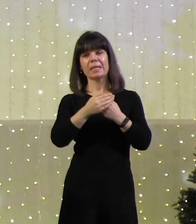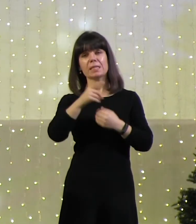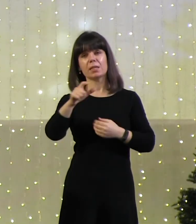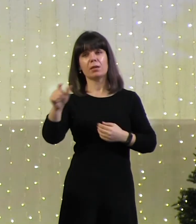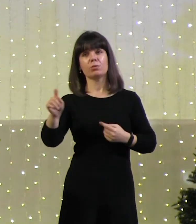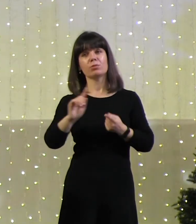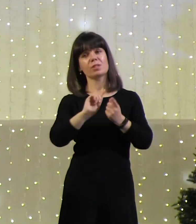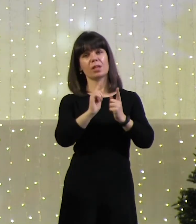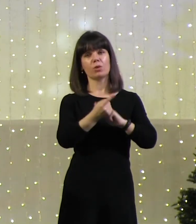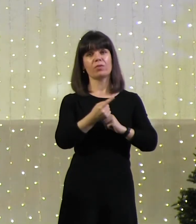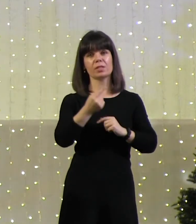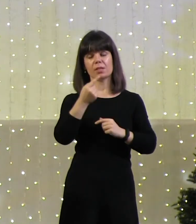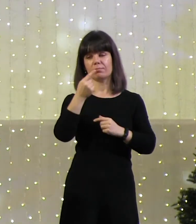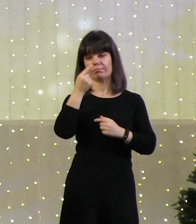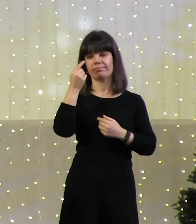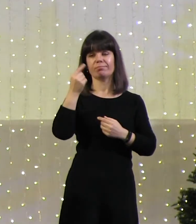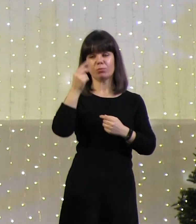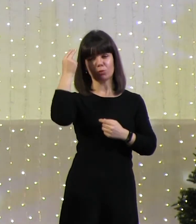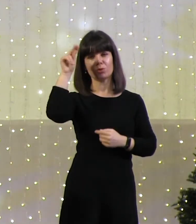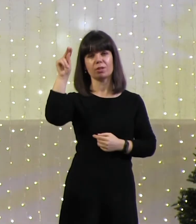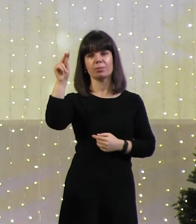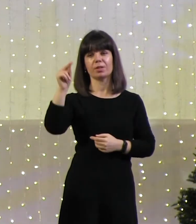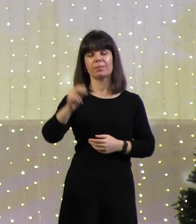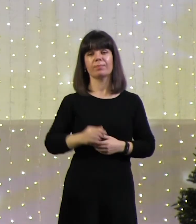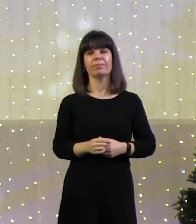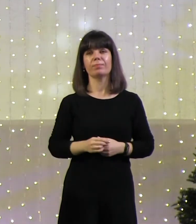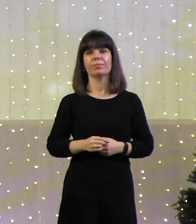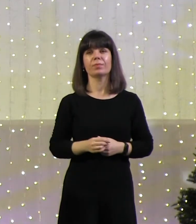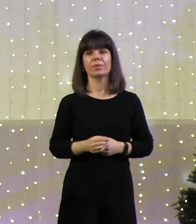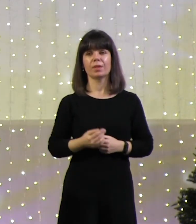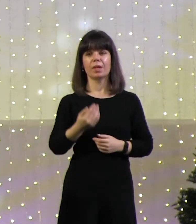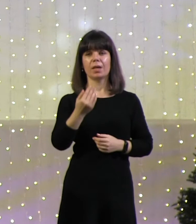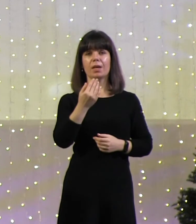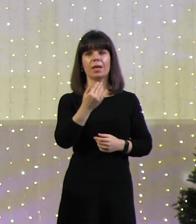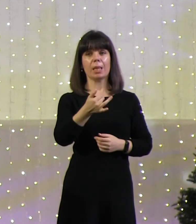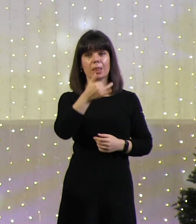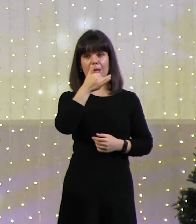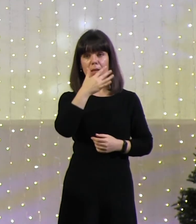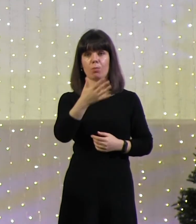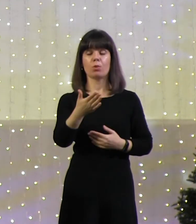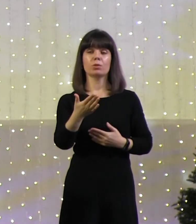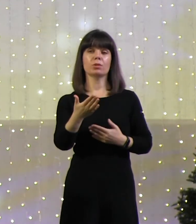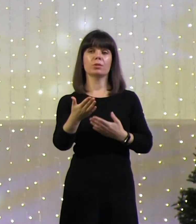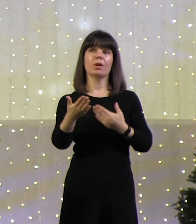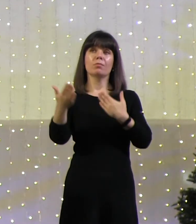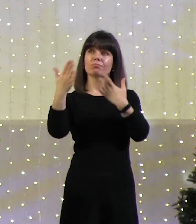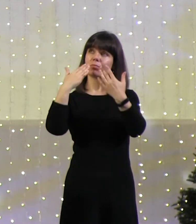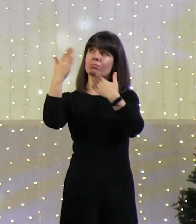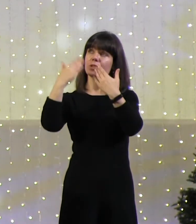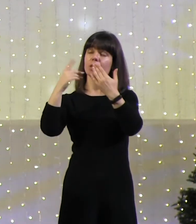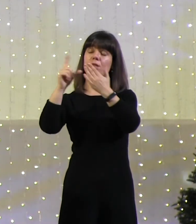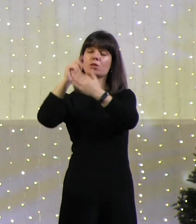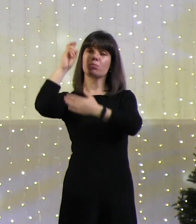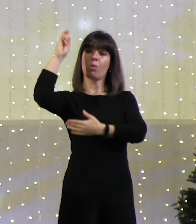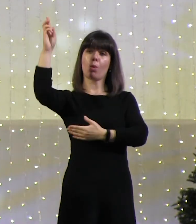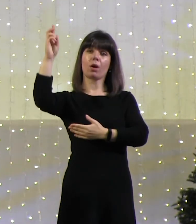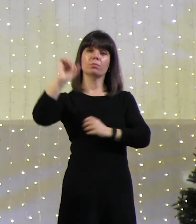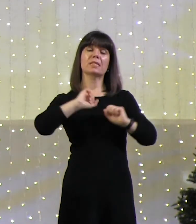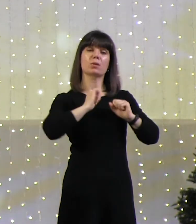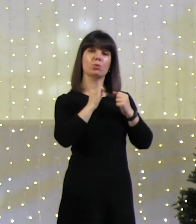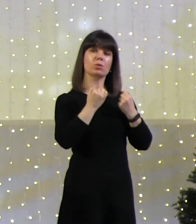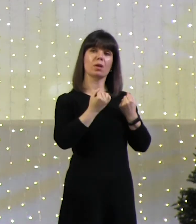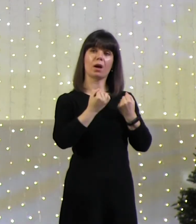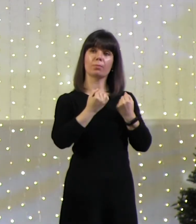и ненавистными. Ты не в состоянии строить отношения с Богом, с друзьями,